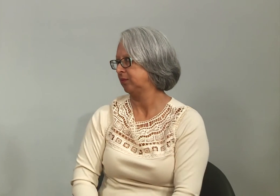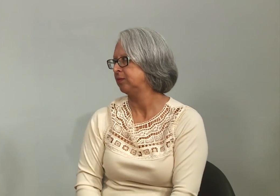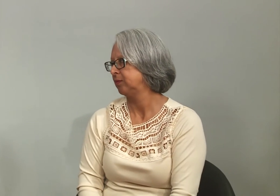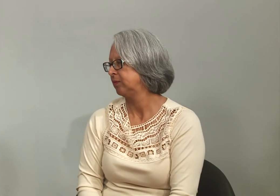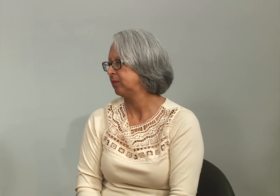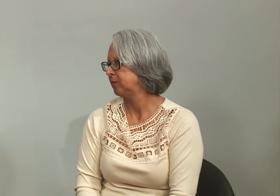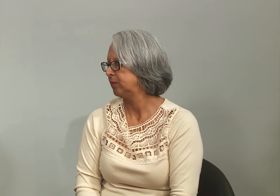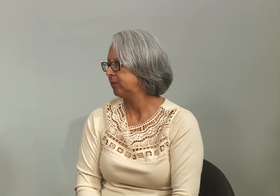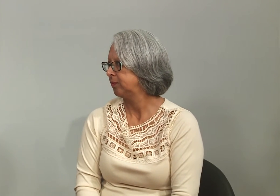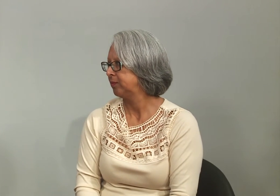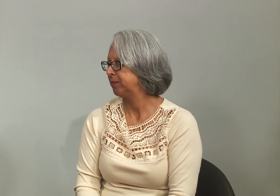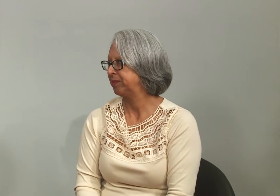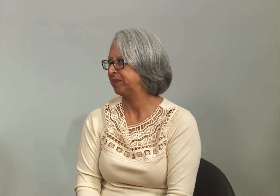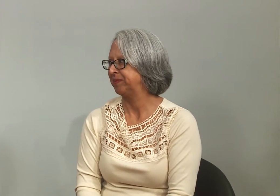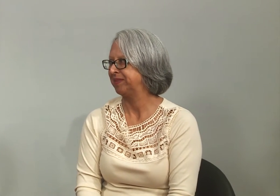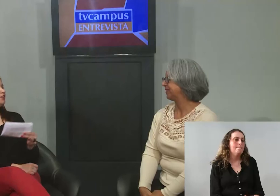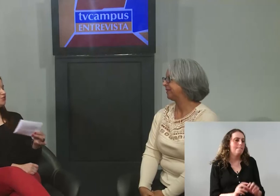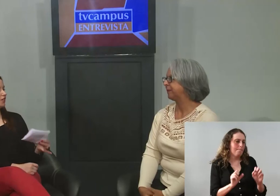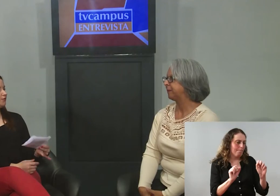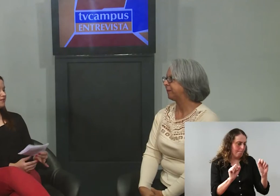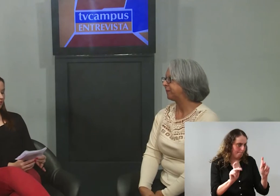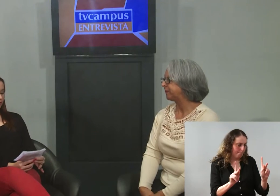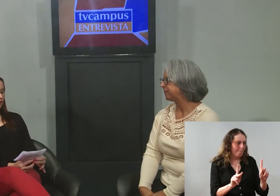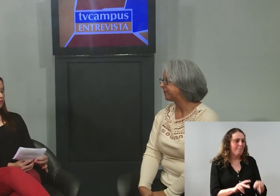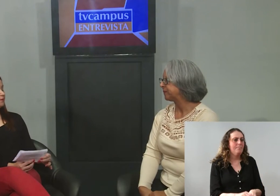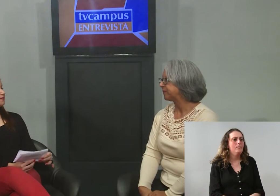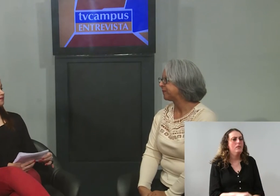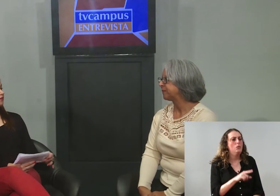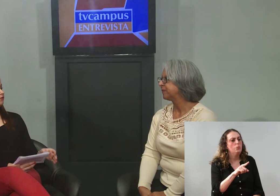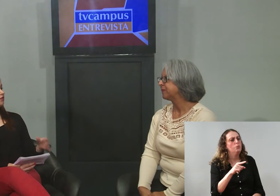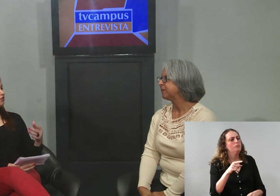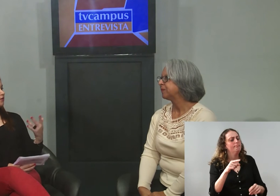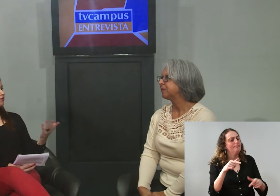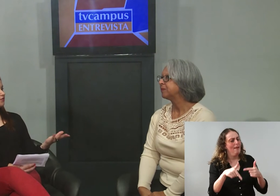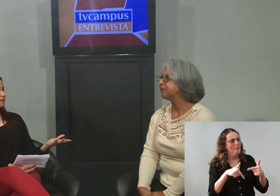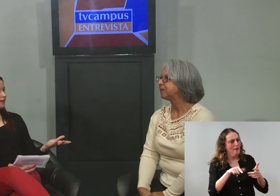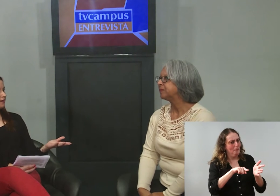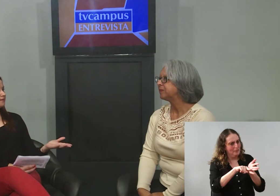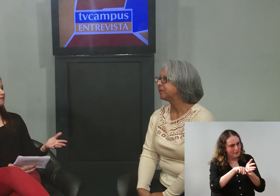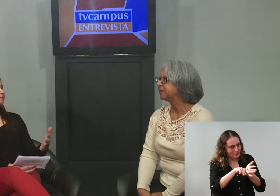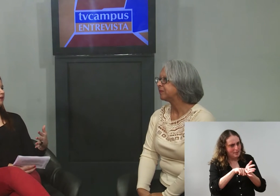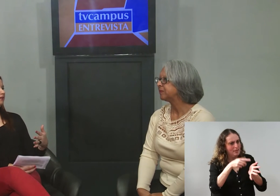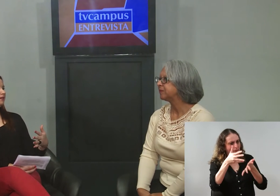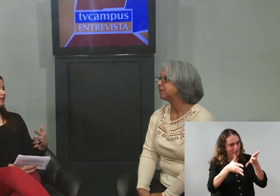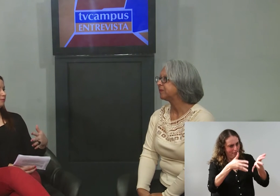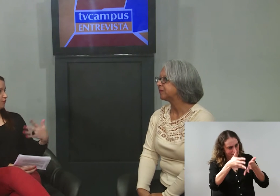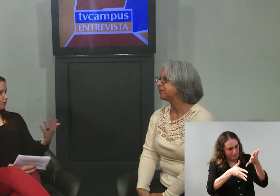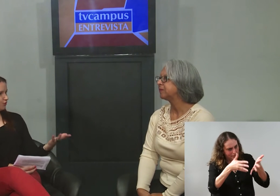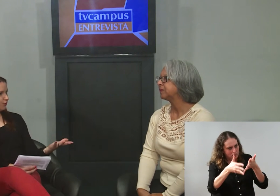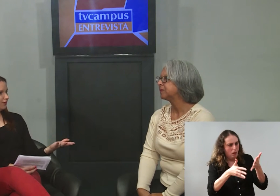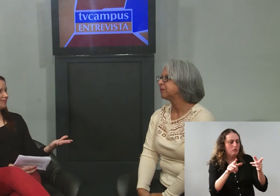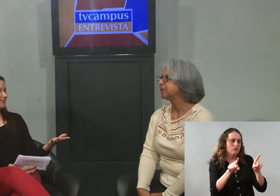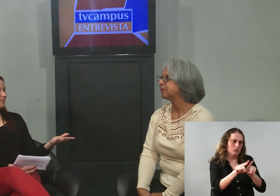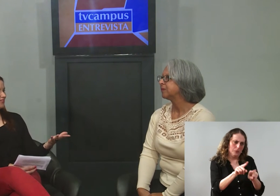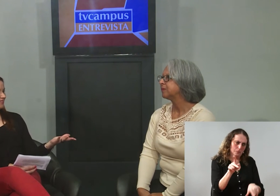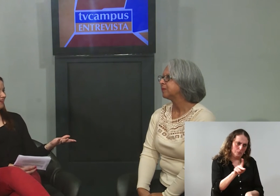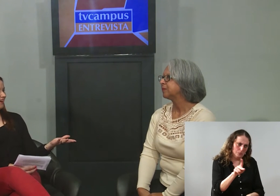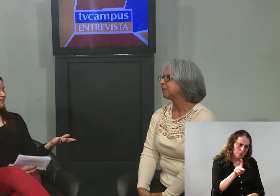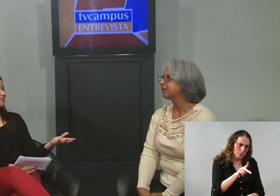maior qualidade. Bem, Chile, você atua como pesquisadora de língua de sinais, também é professora de sinais